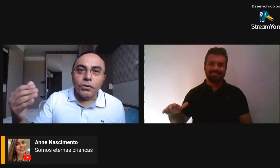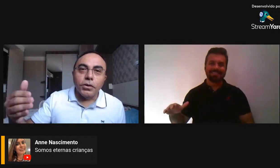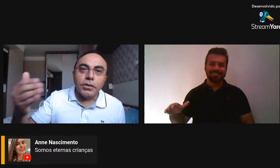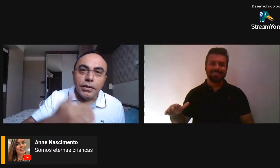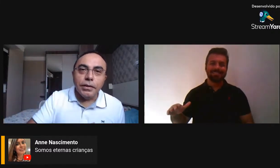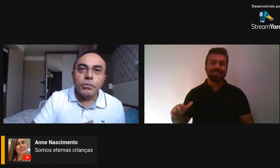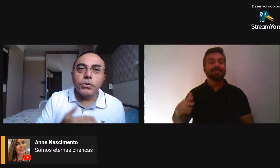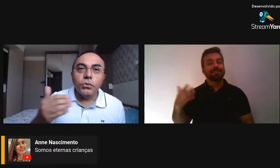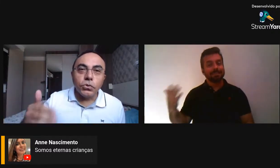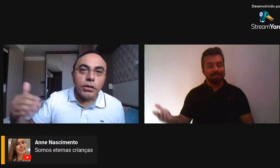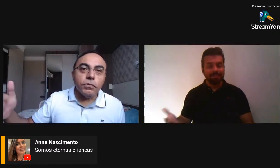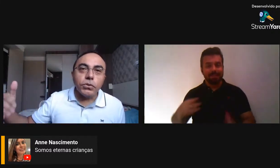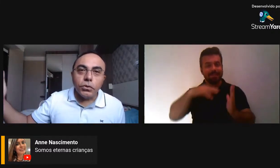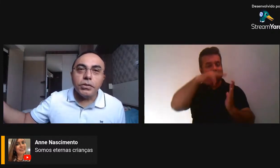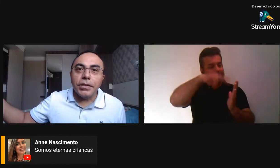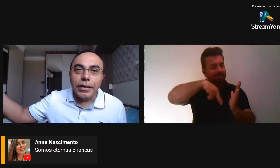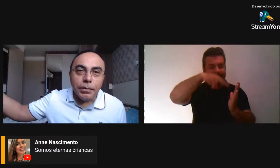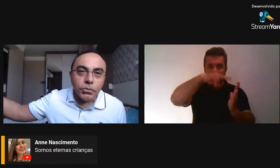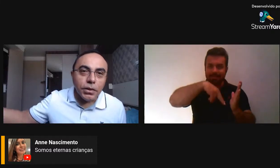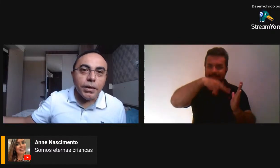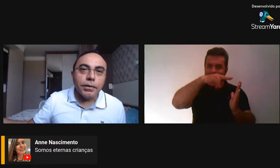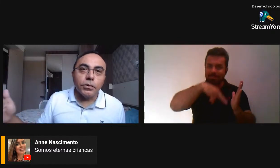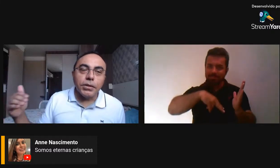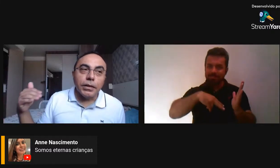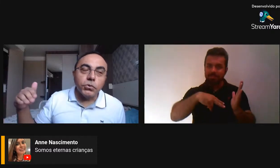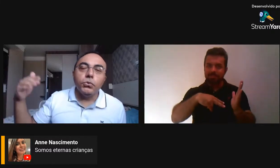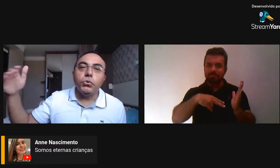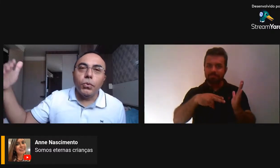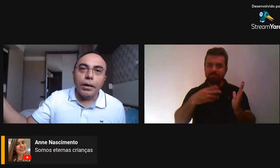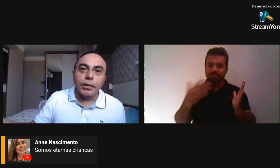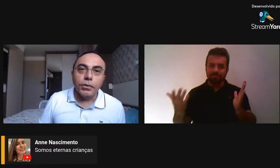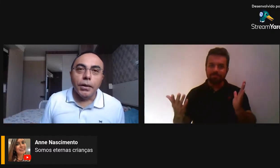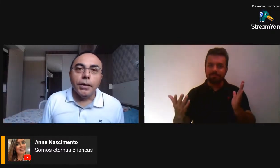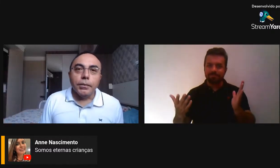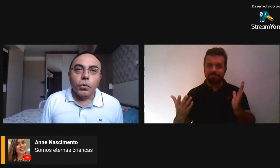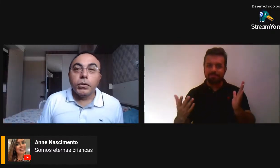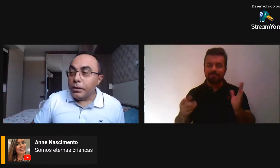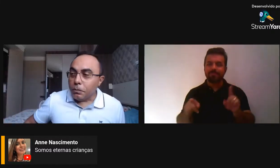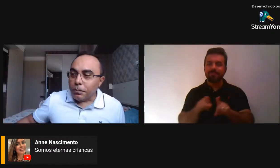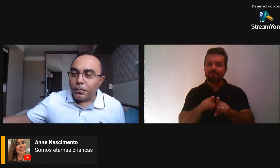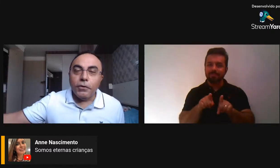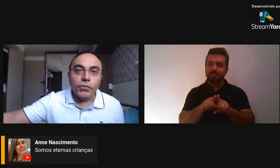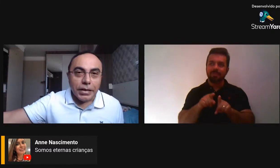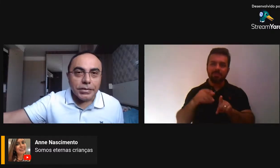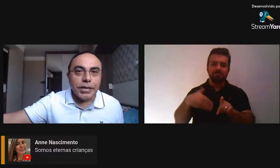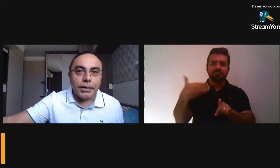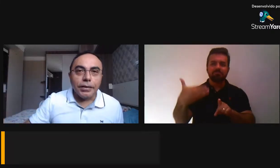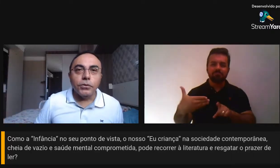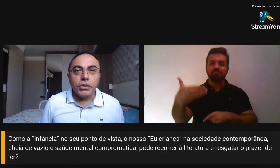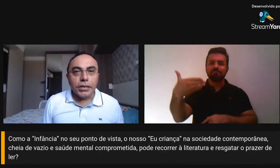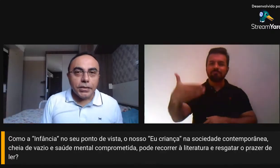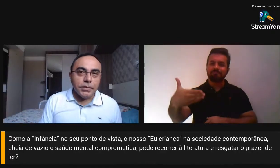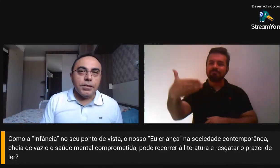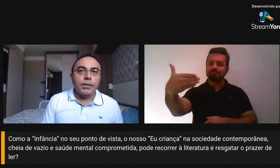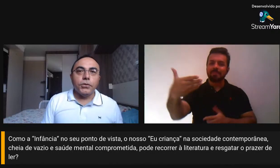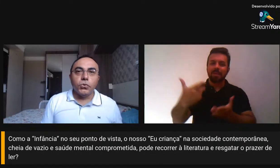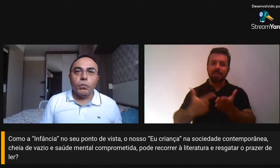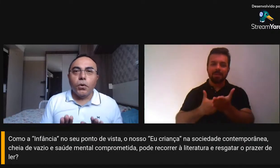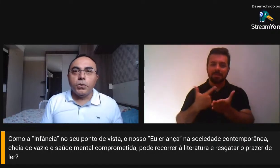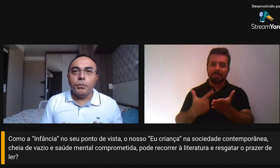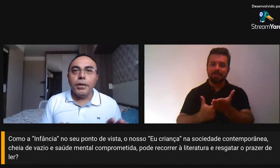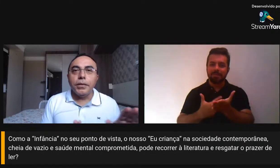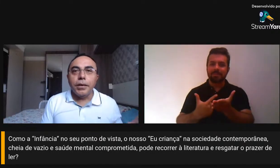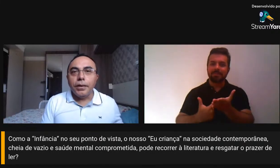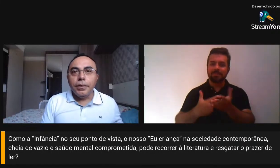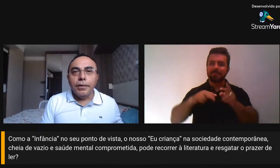que nós liamos e nos livros que nós queremos ler, que nós queremos continuar lendo. Portanto, para finalizar, eu diria que sim, a gente